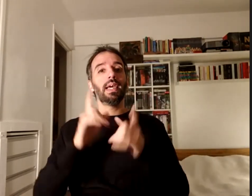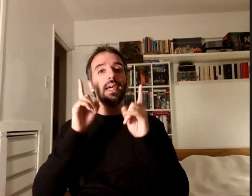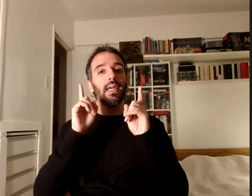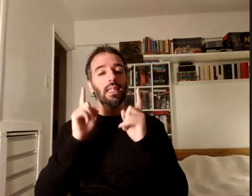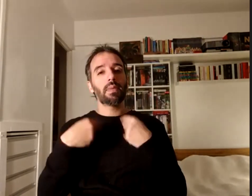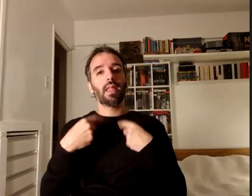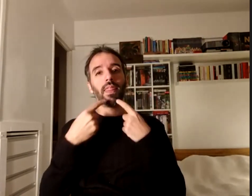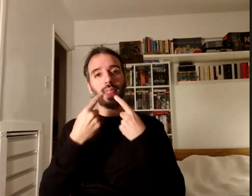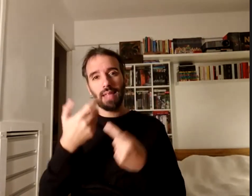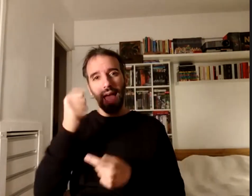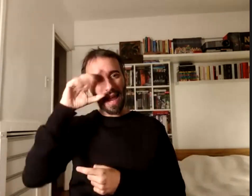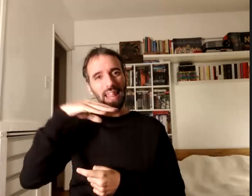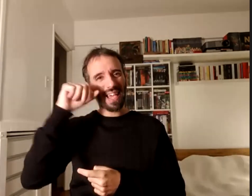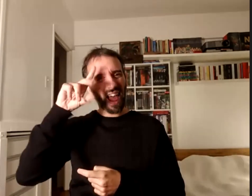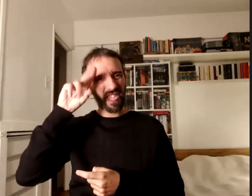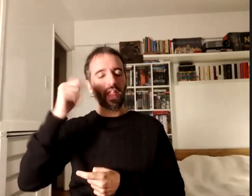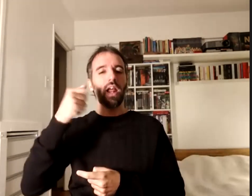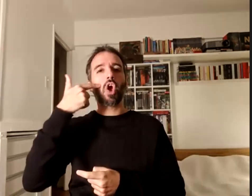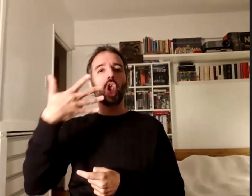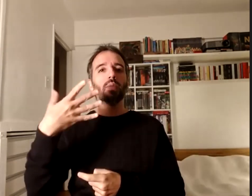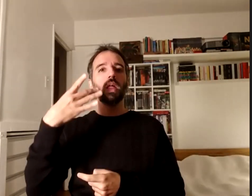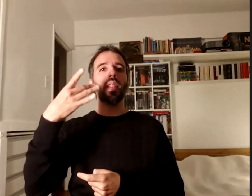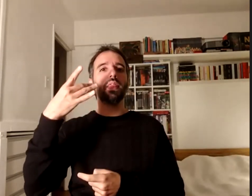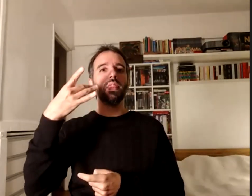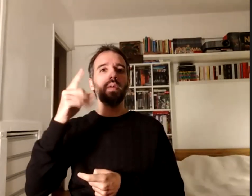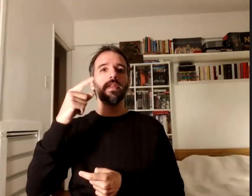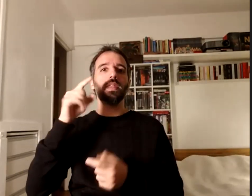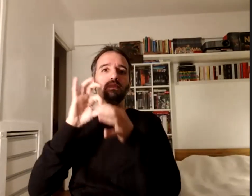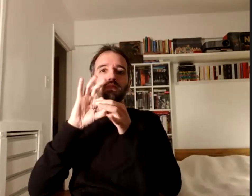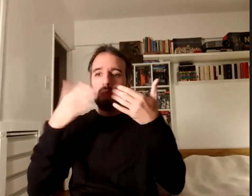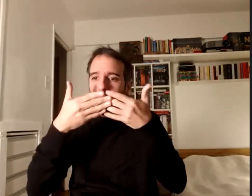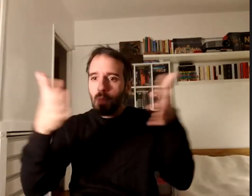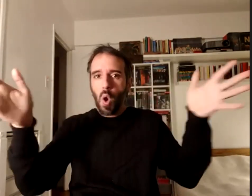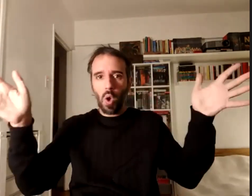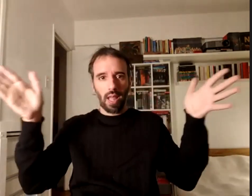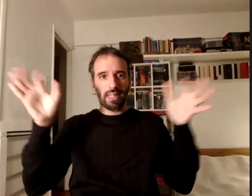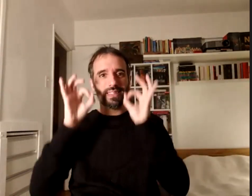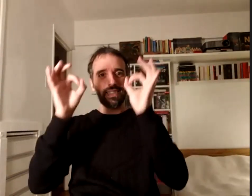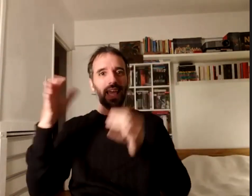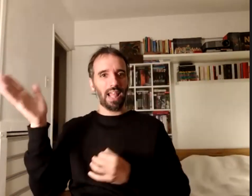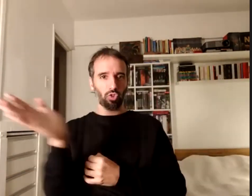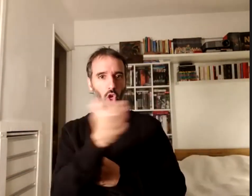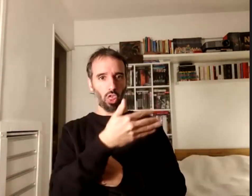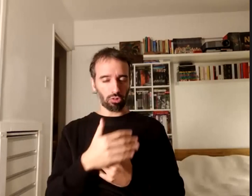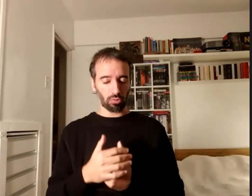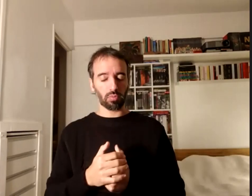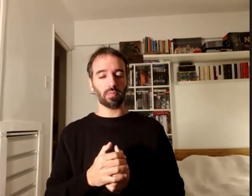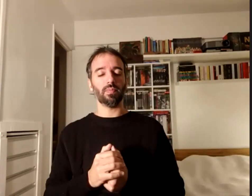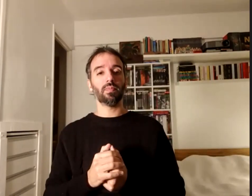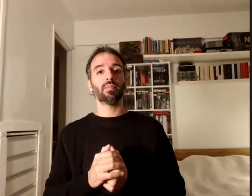conocimiento que tiene que ser democratizado digamos llegar a todos sino y que también se mencionó